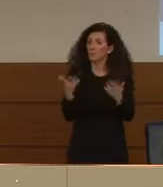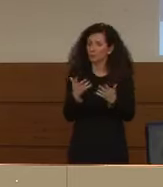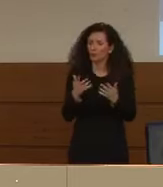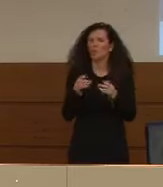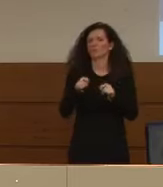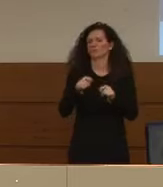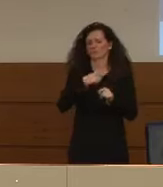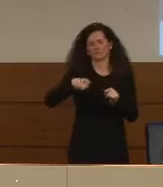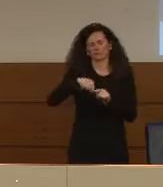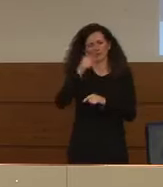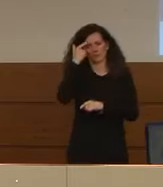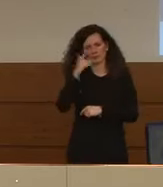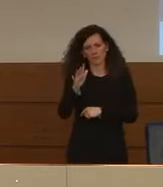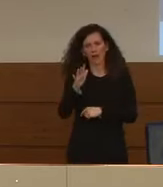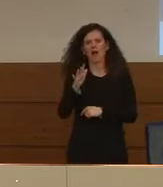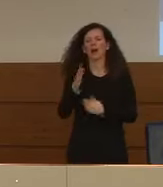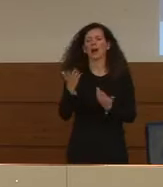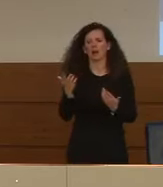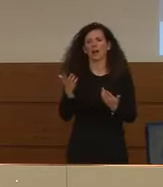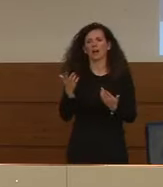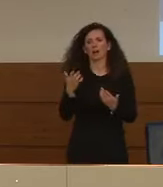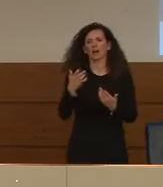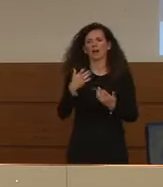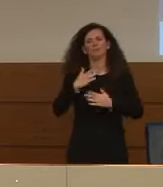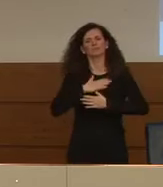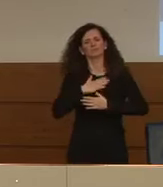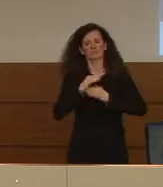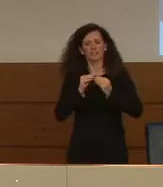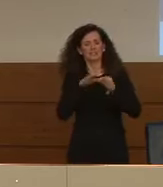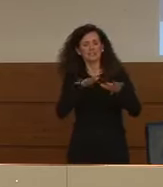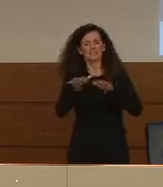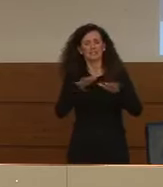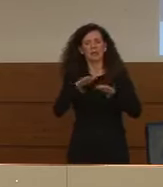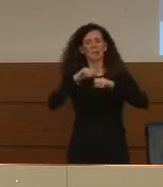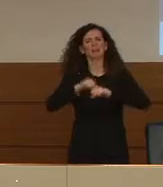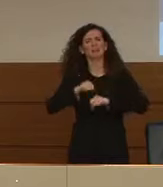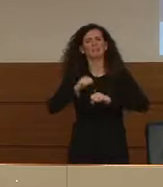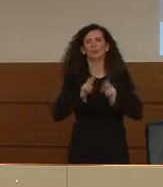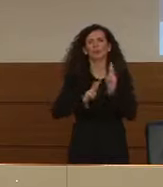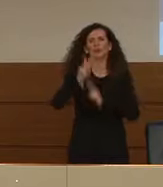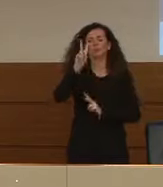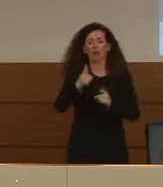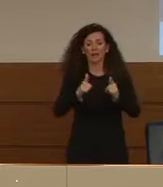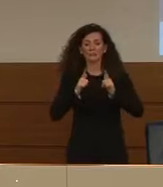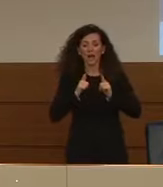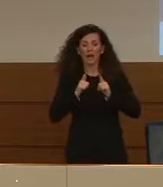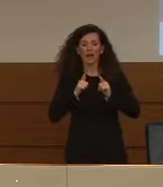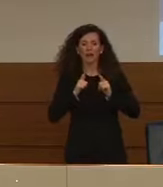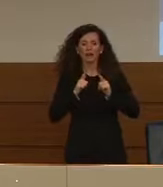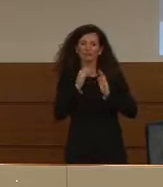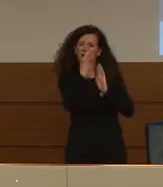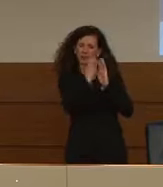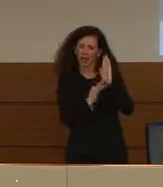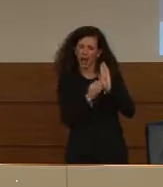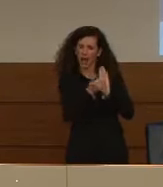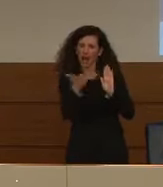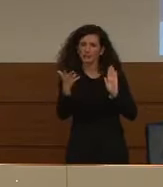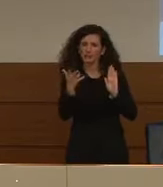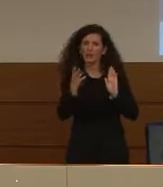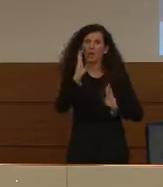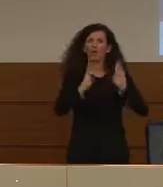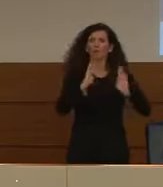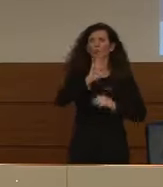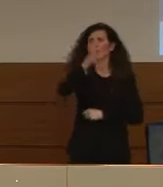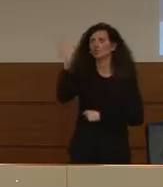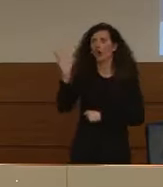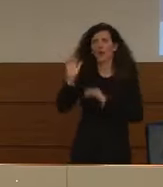quindi c'è un fatto meritorio del nostro sistema sanitario nazionale che ci consente di avere dei dati che poche altre nazioni